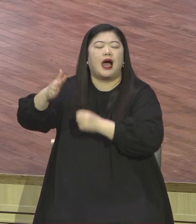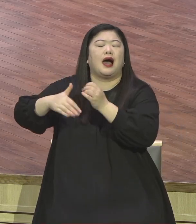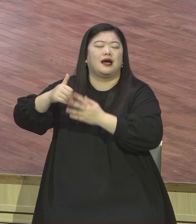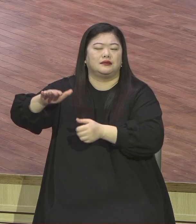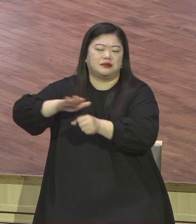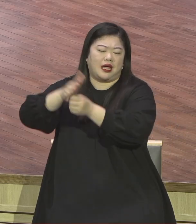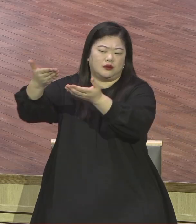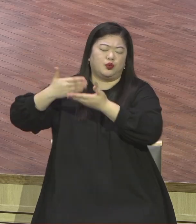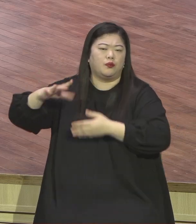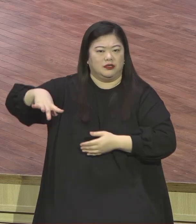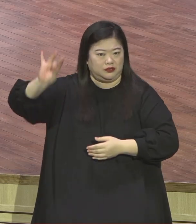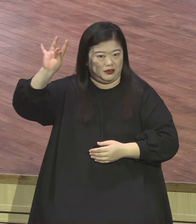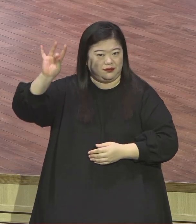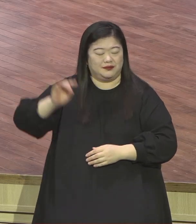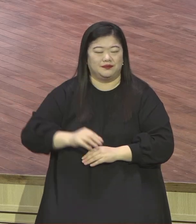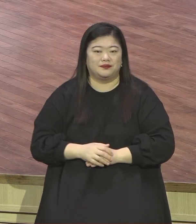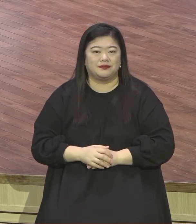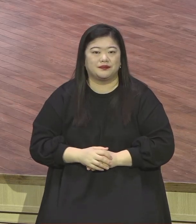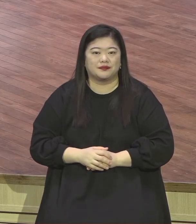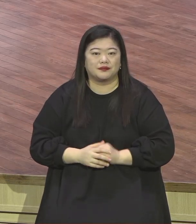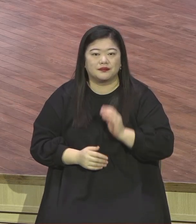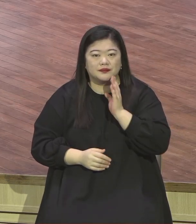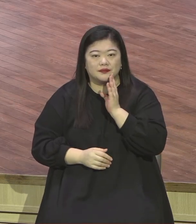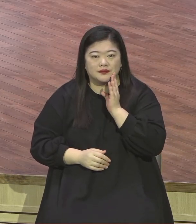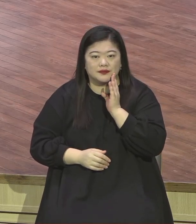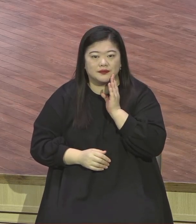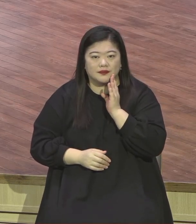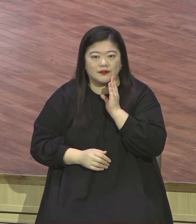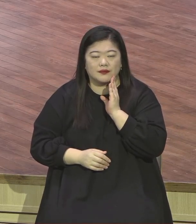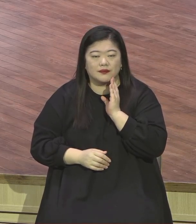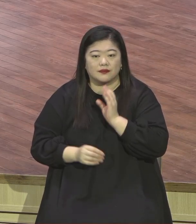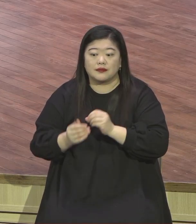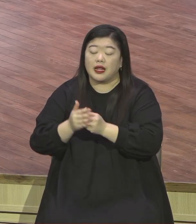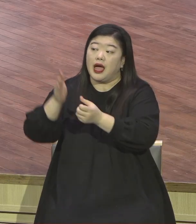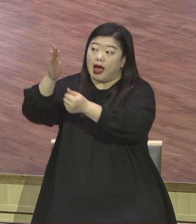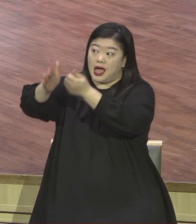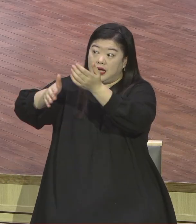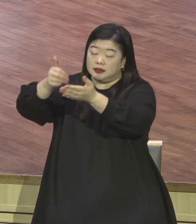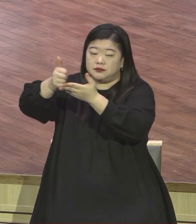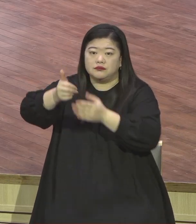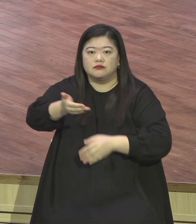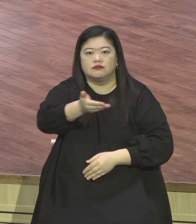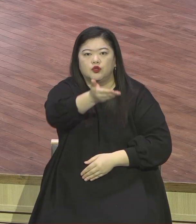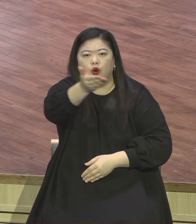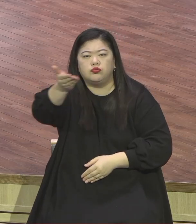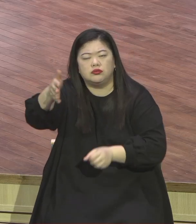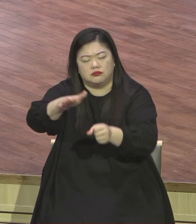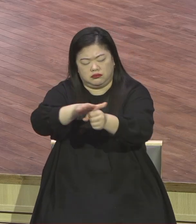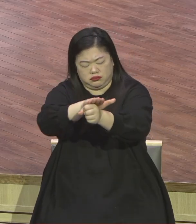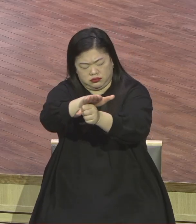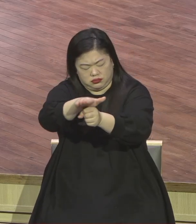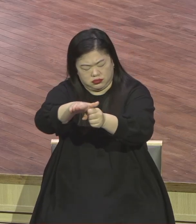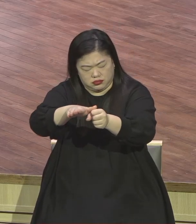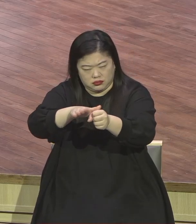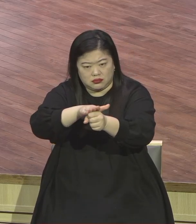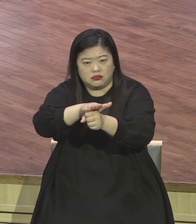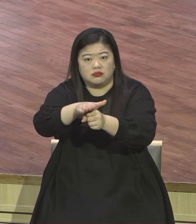하나님이 최고 가치 있게 여기는 존재라는 사실을 여러분이 인정해야 됩니다 이런 하나님의 놀라운